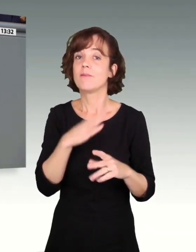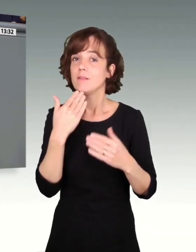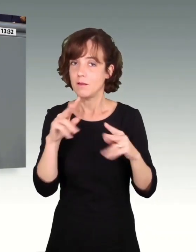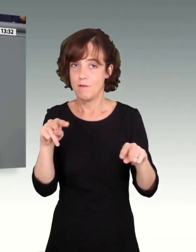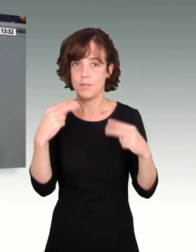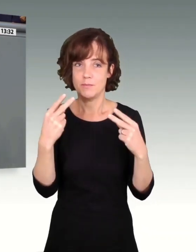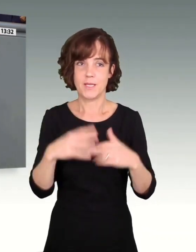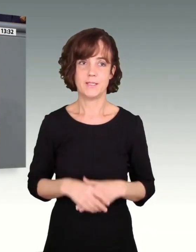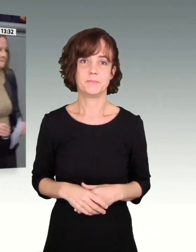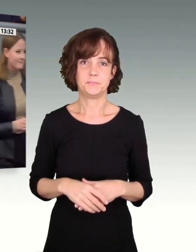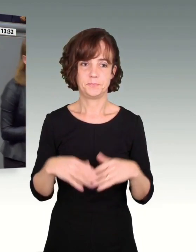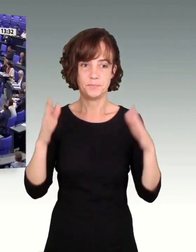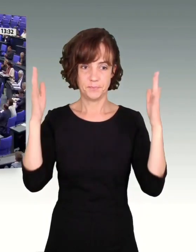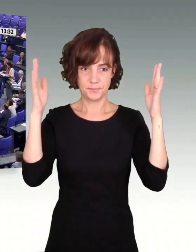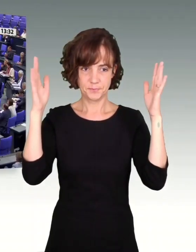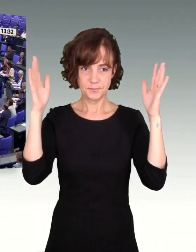Aufmerksamkeit.